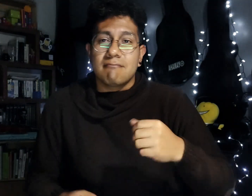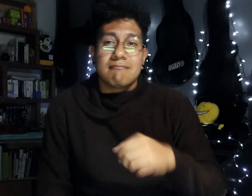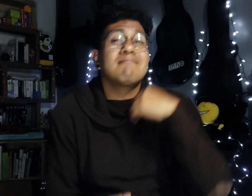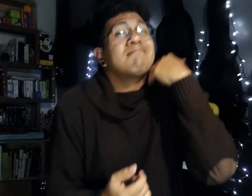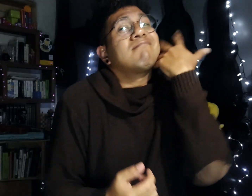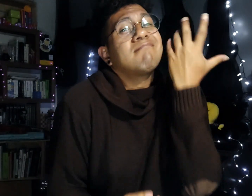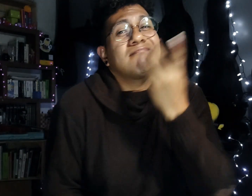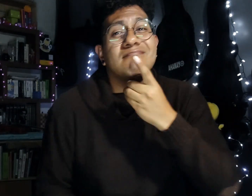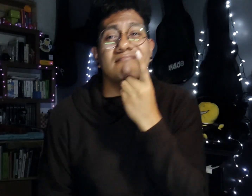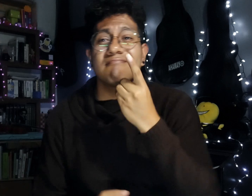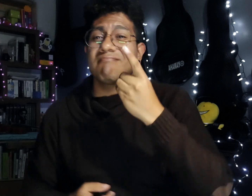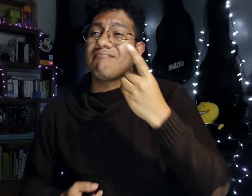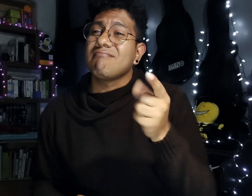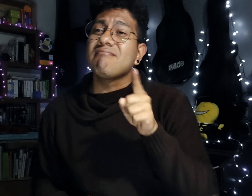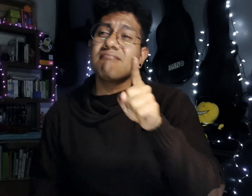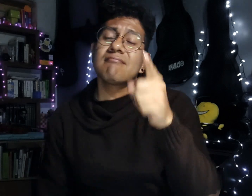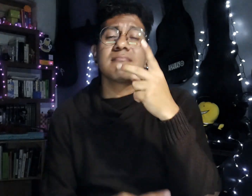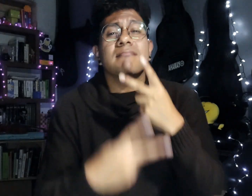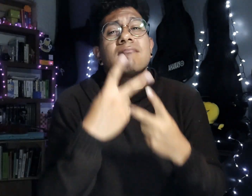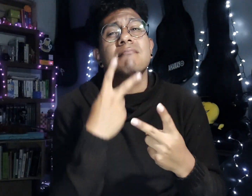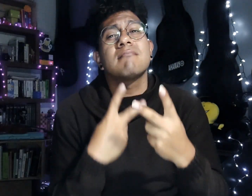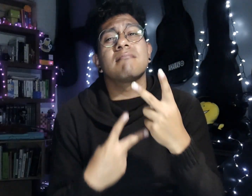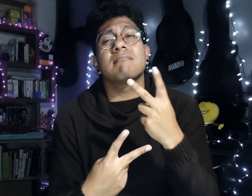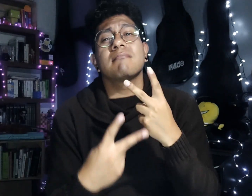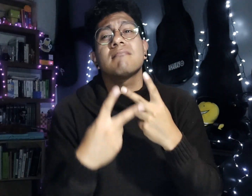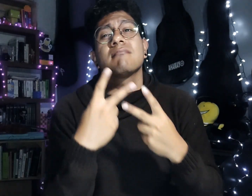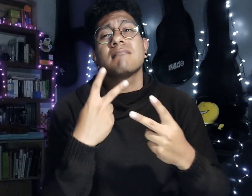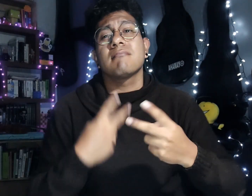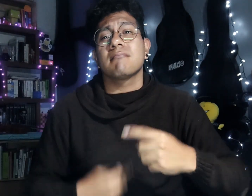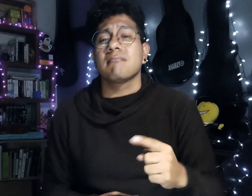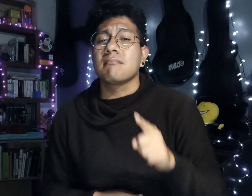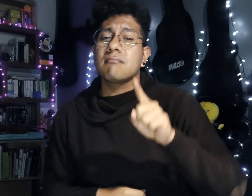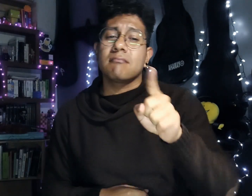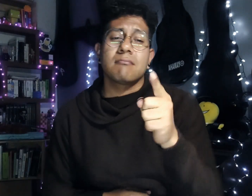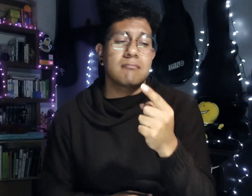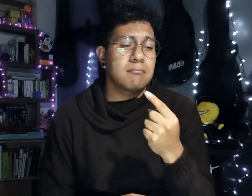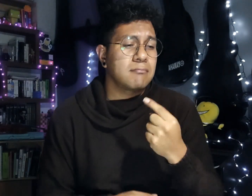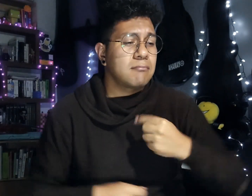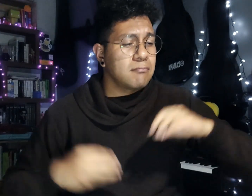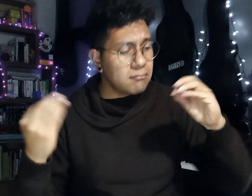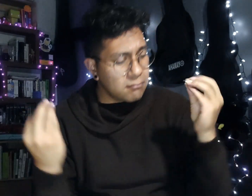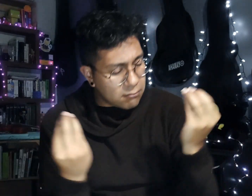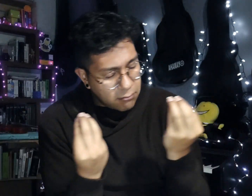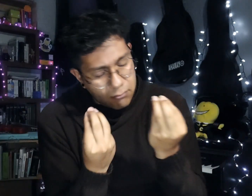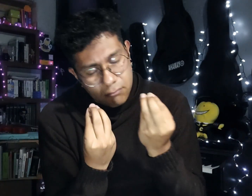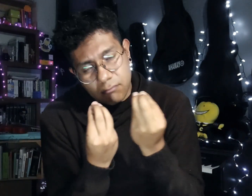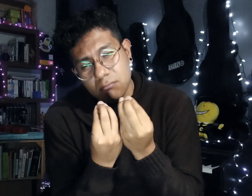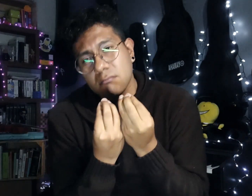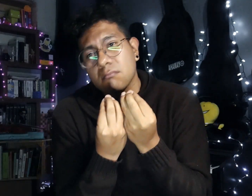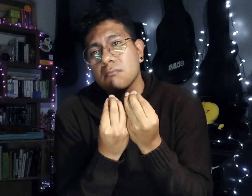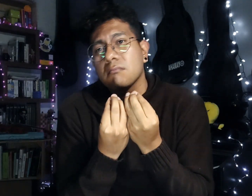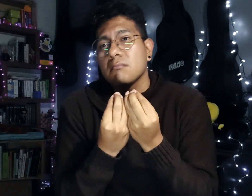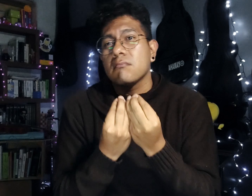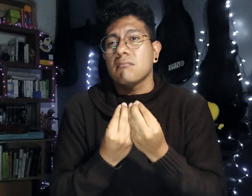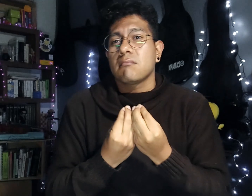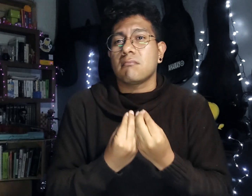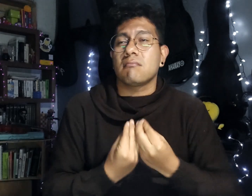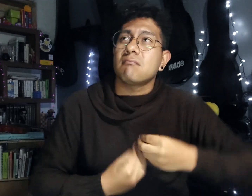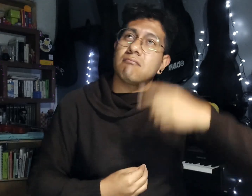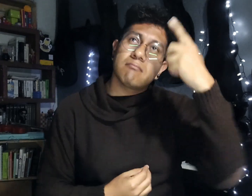Quisiera decirte que quiero volver Tu nombre va escrito en mi piel Ya es